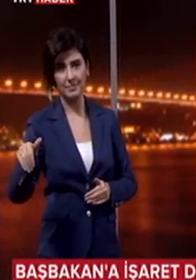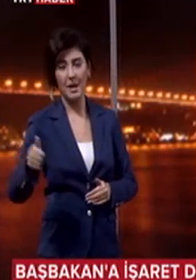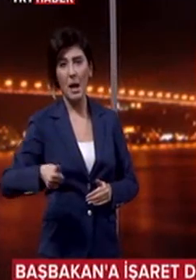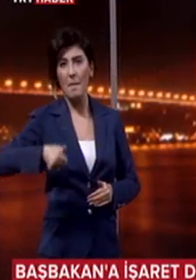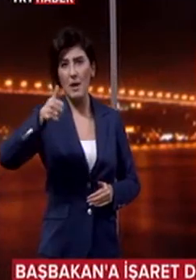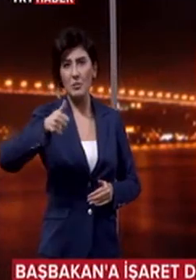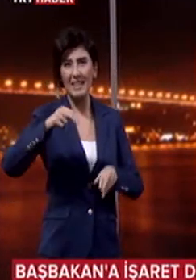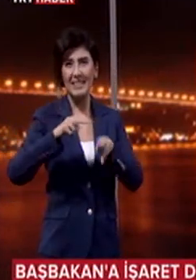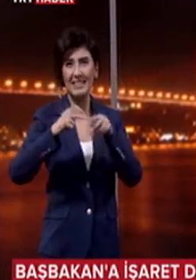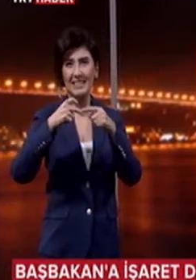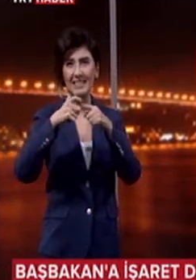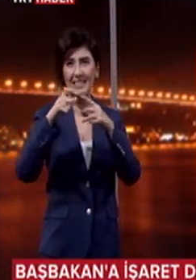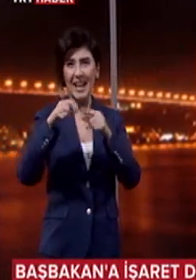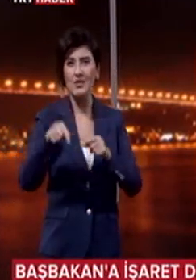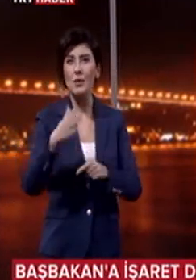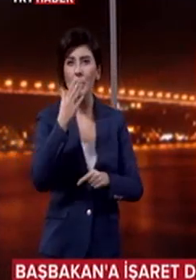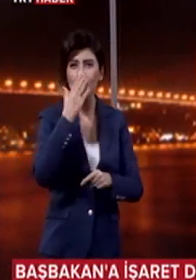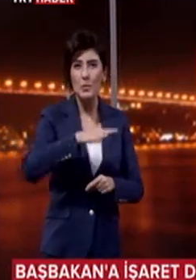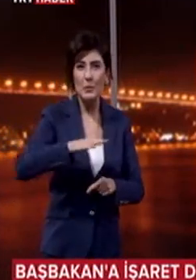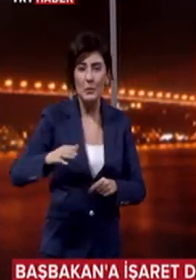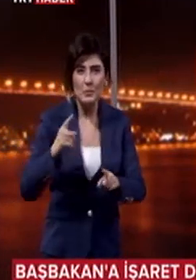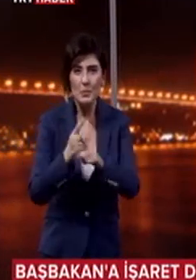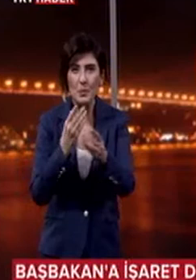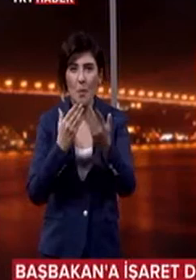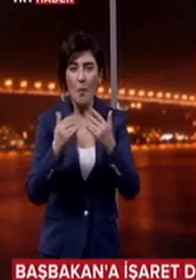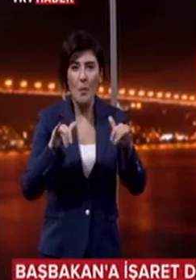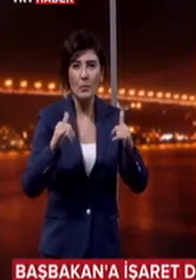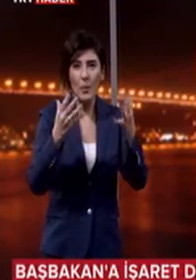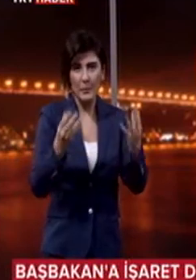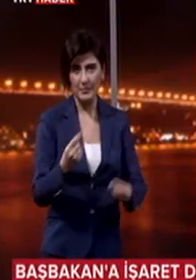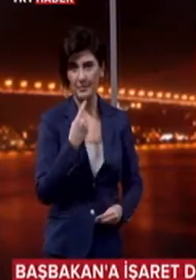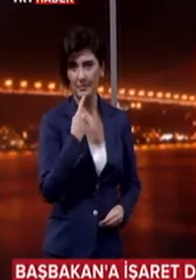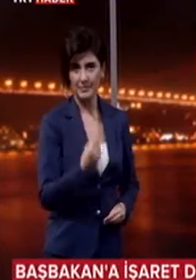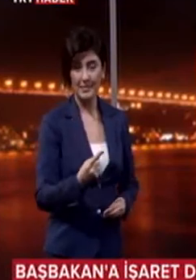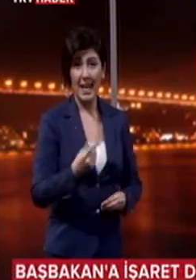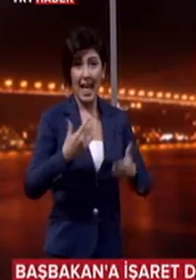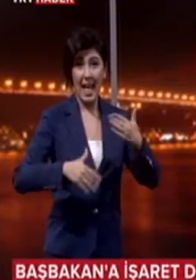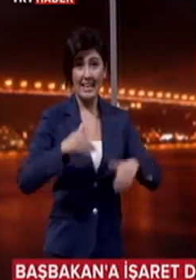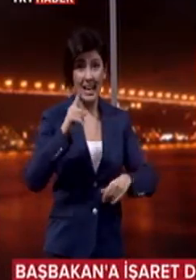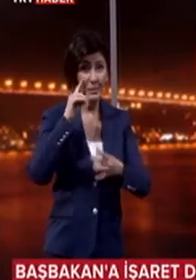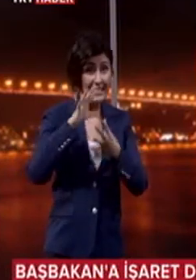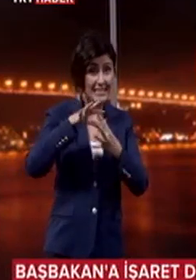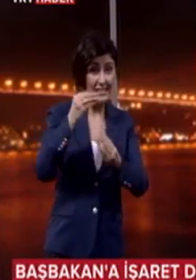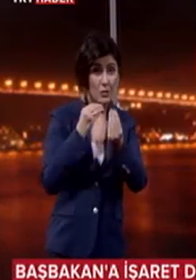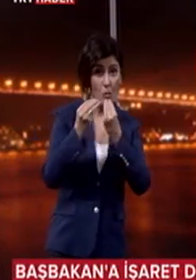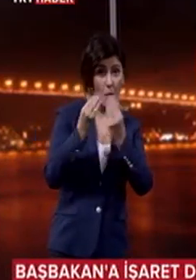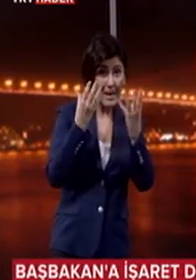Başbakan, kreşteki çocuklarla bir süre oynadı, onlarla sohbet etti. Engelli bir vatandaşla sohbet eden Davutoğlu,